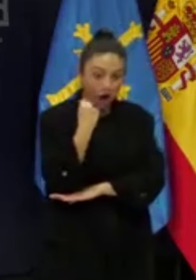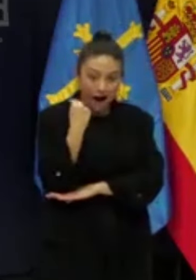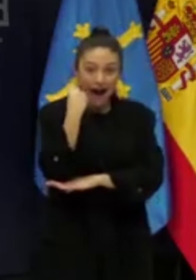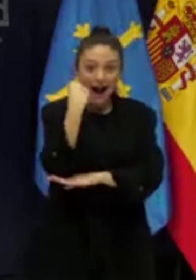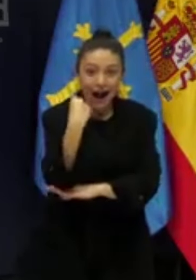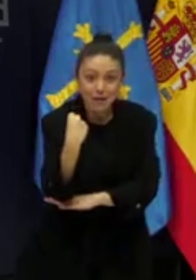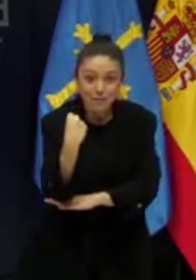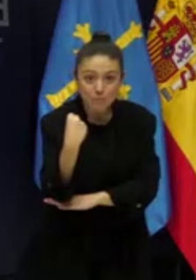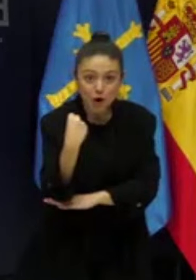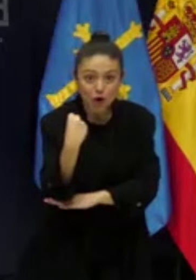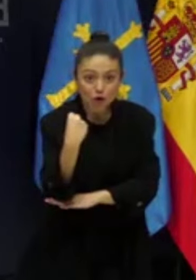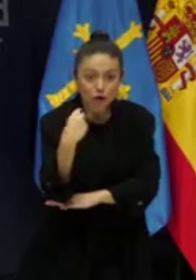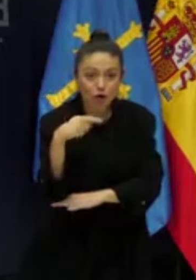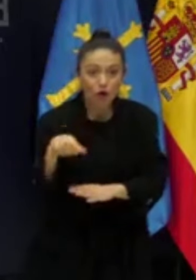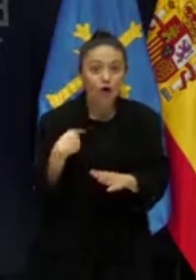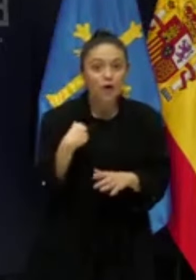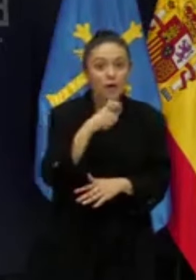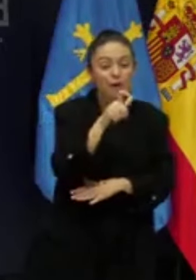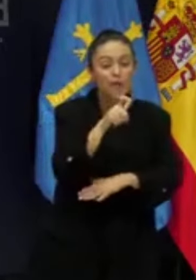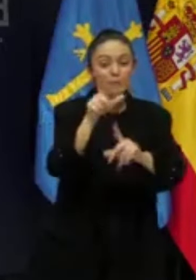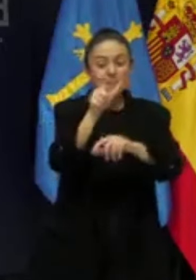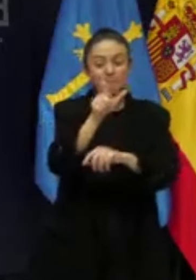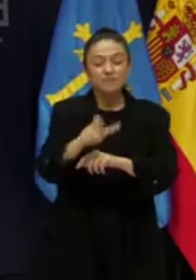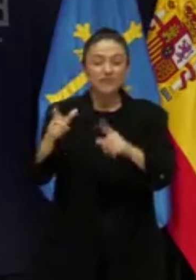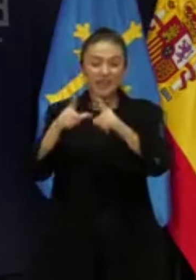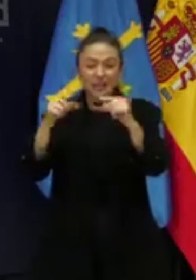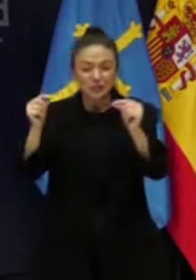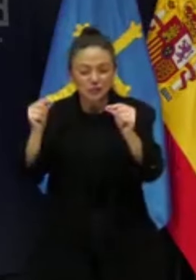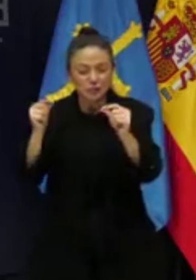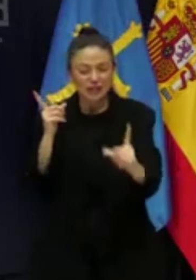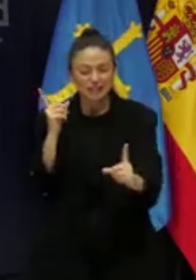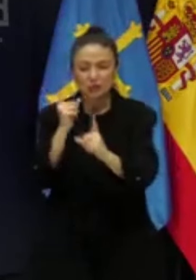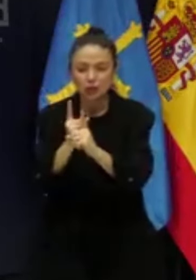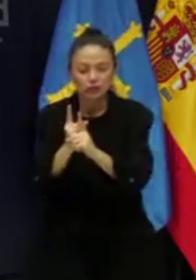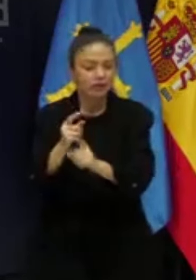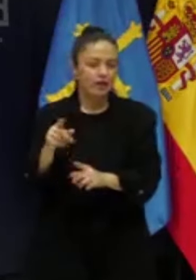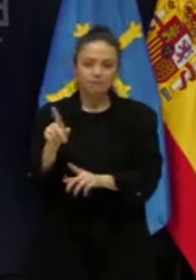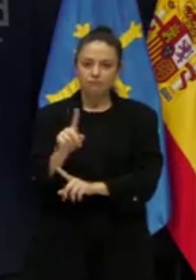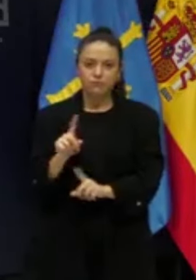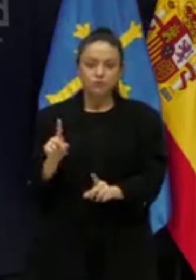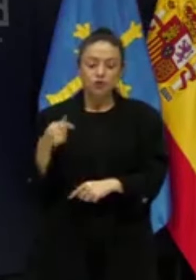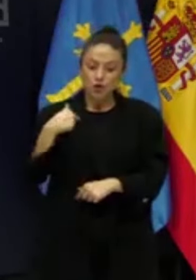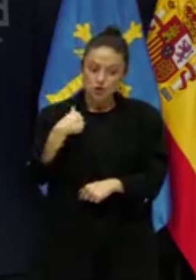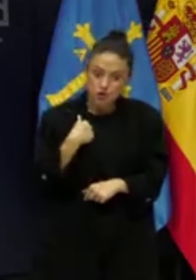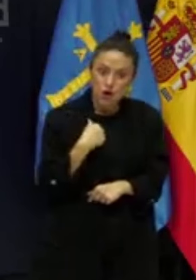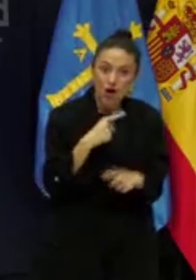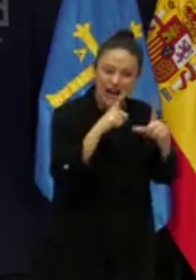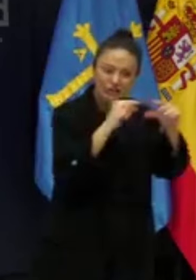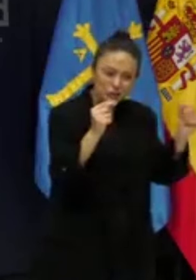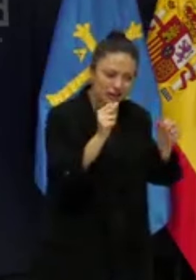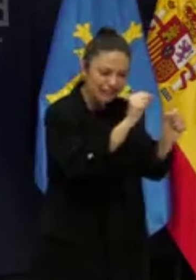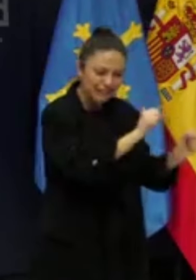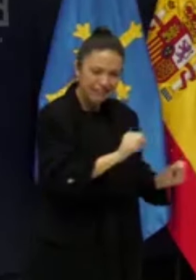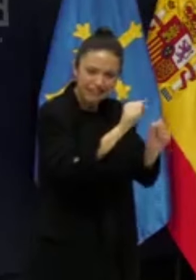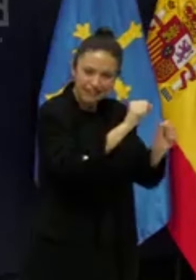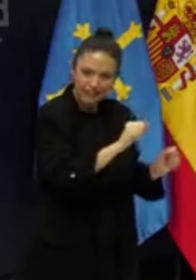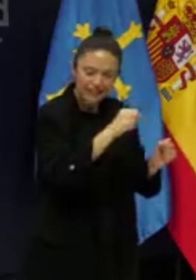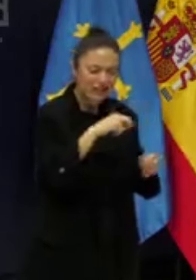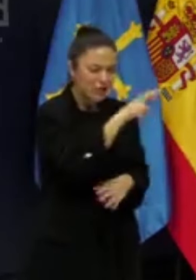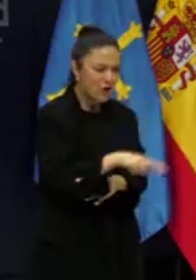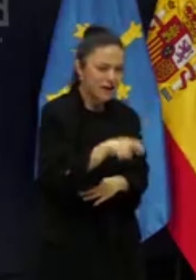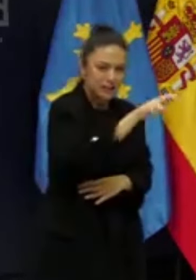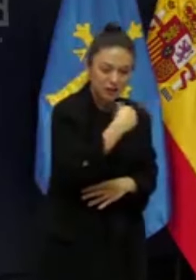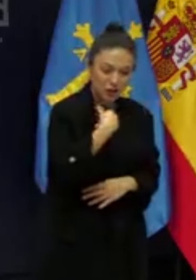que vaya en contra de los intereses de Asturias. Que defender Asturias es mi compromiso y lo quiero reiterar como asturiano,